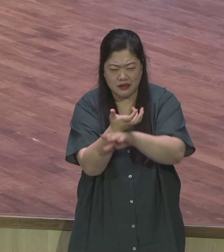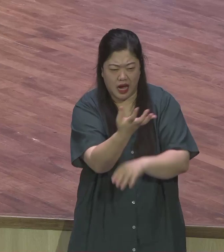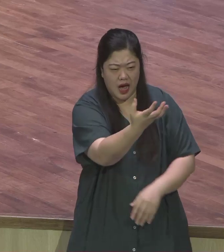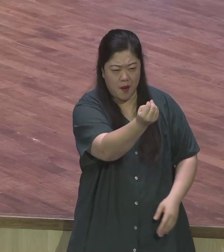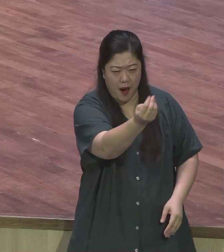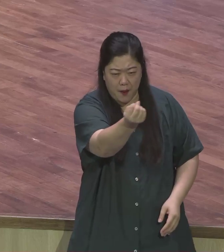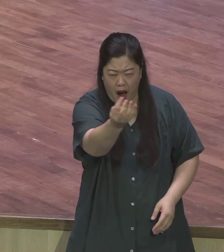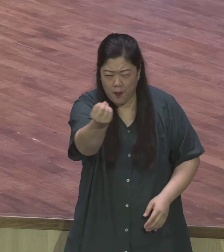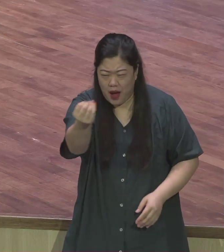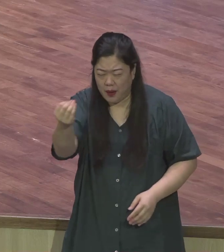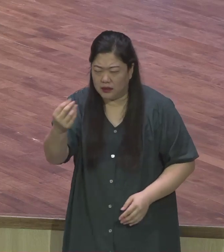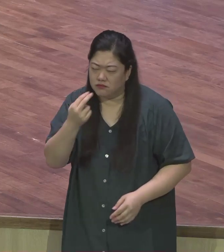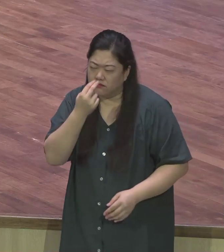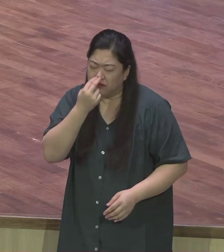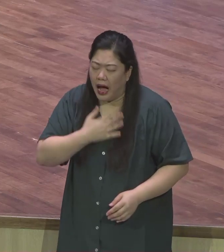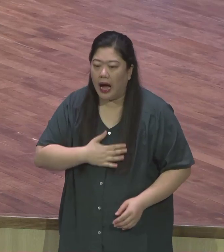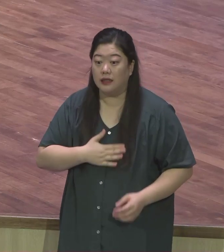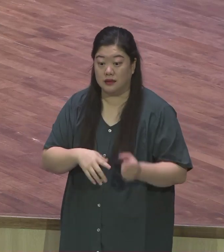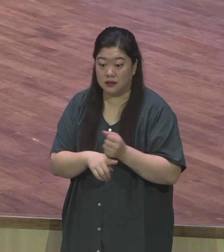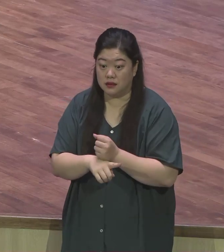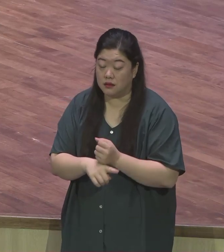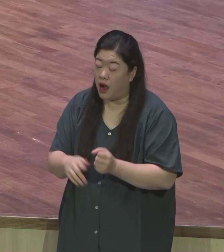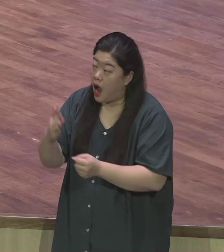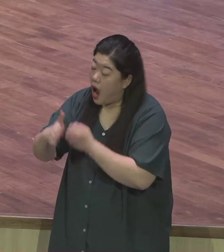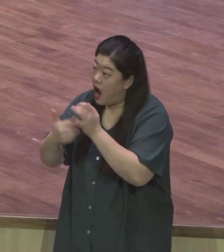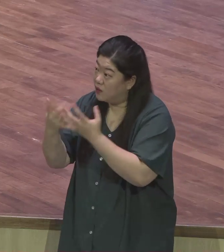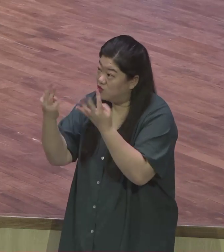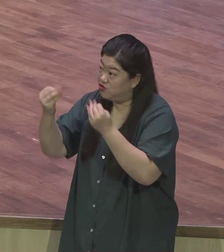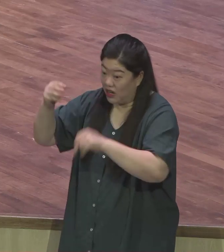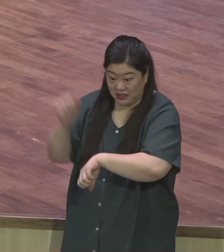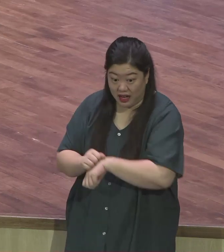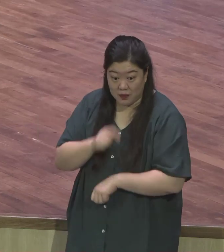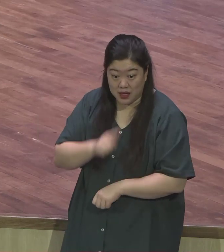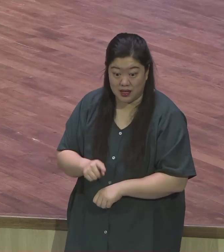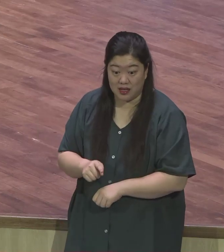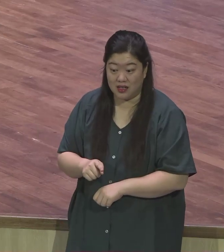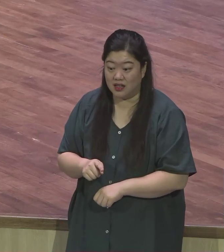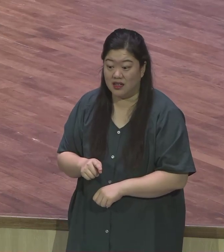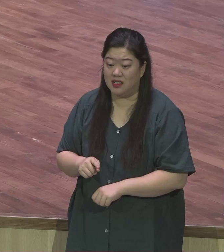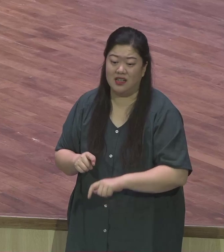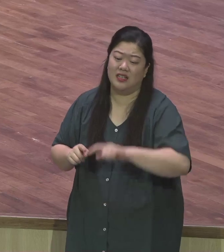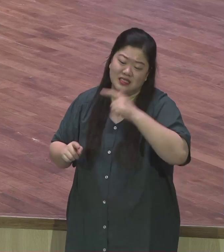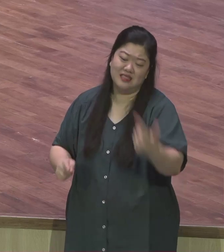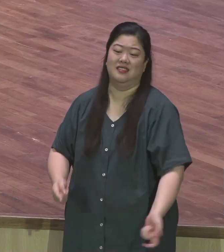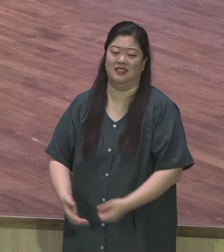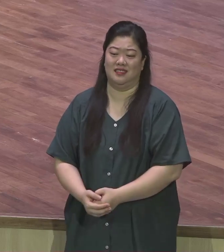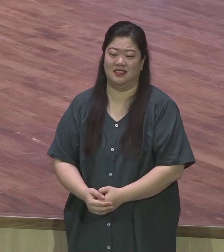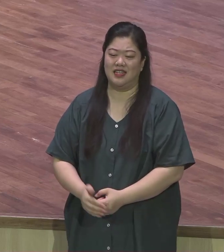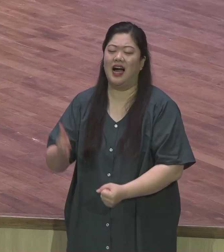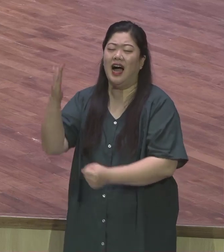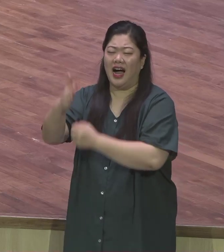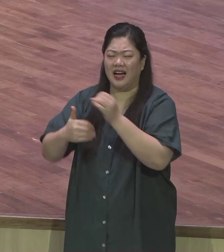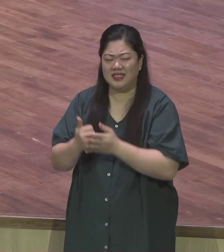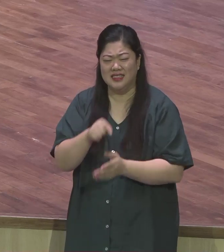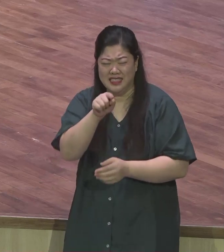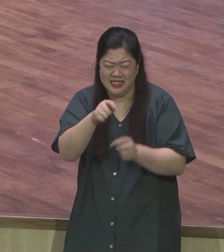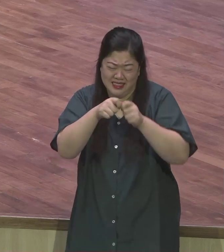단순한 육신의 머리털을 샌다는 차원을 넘어서 하나님의 전지전능하심을 의미하고 있습니다